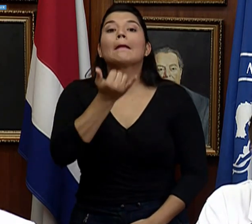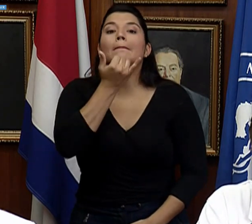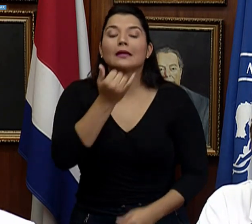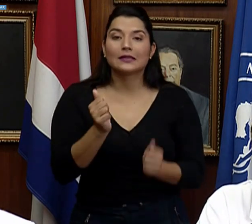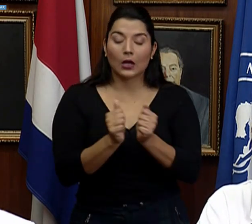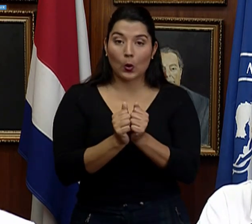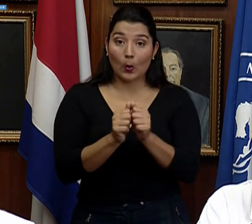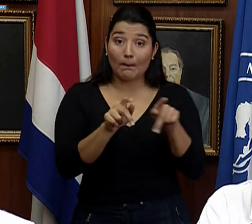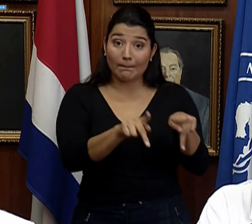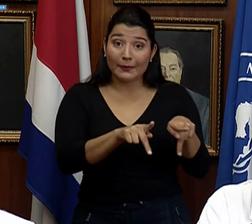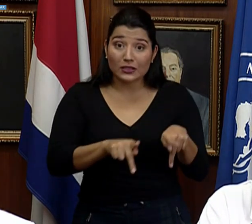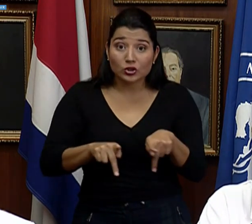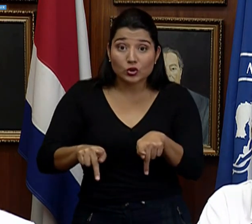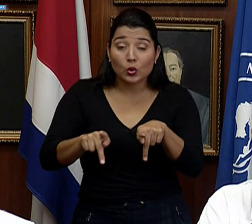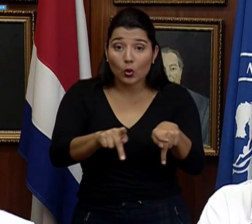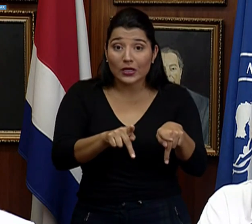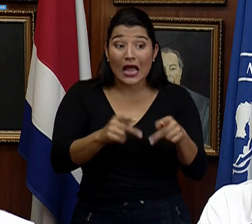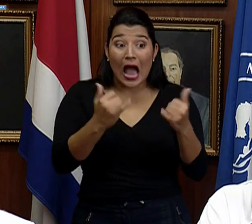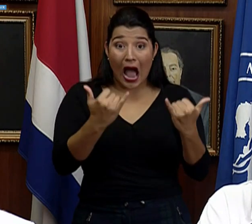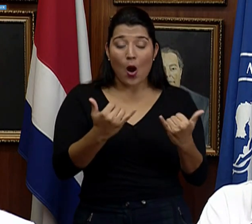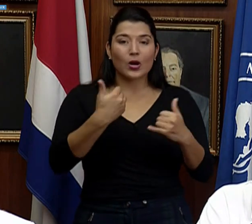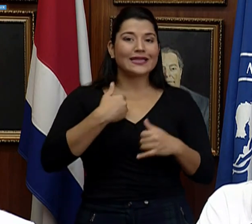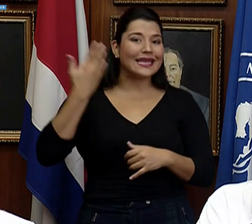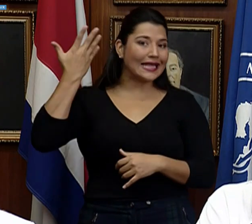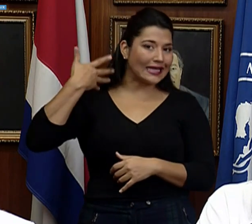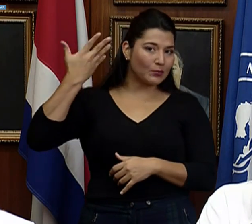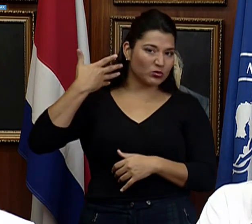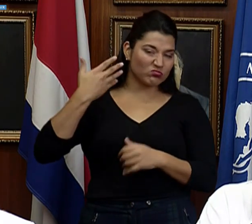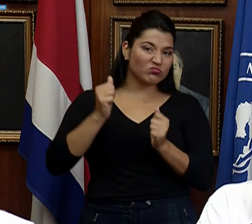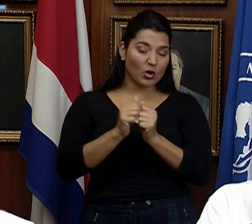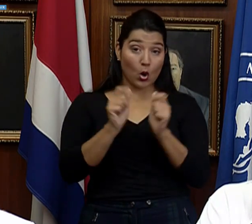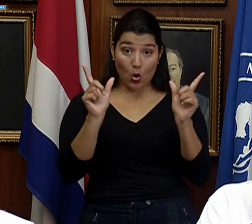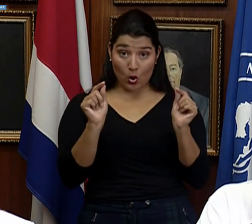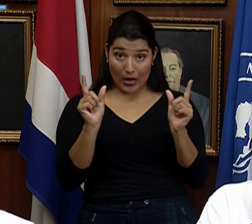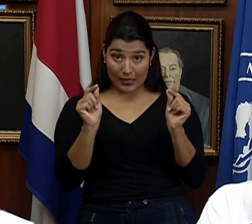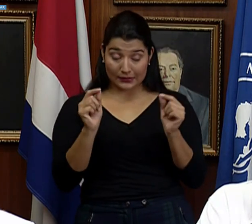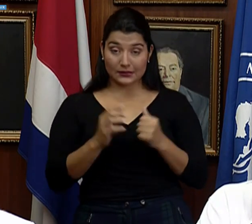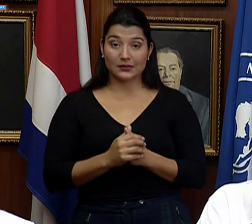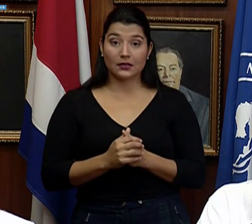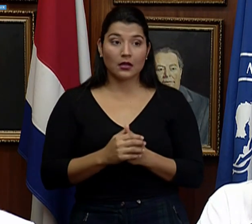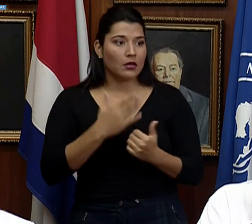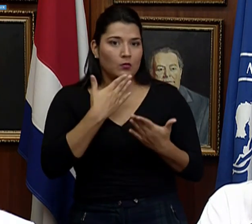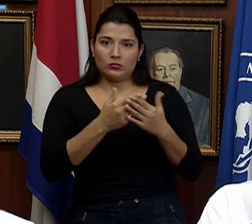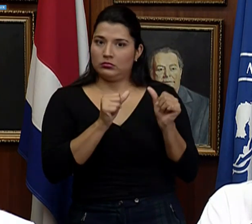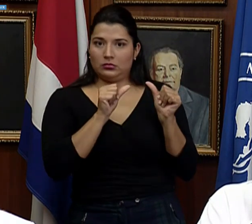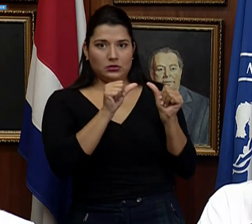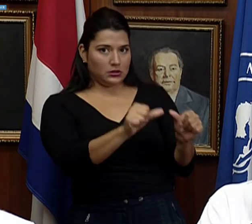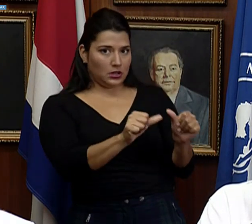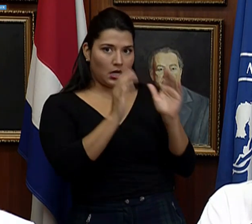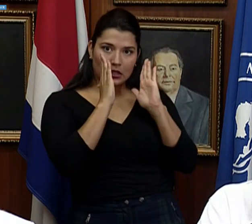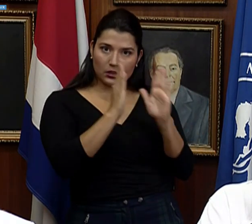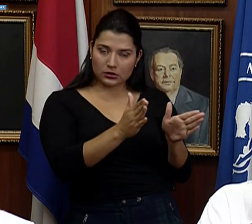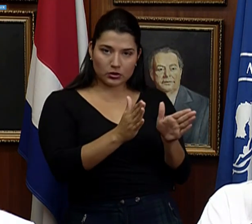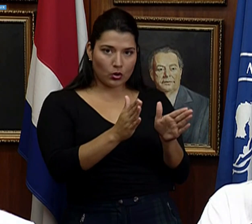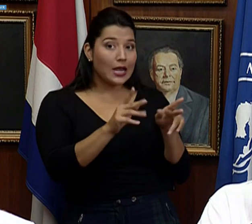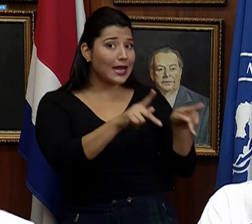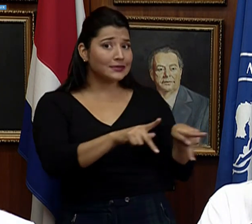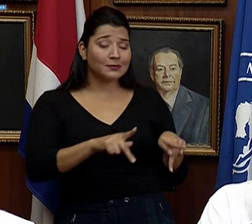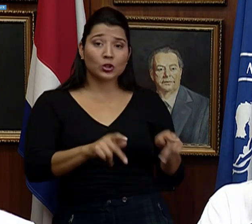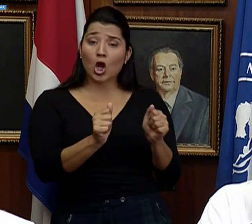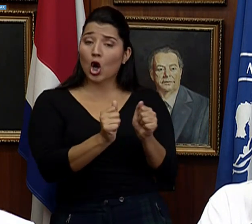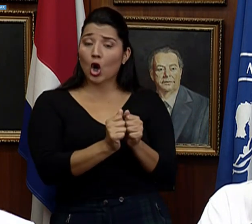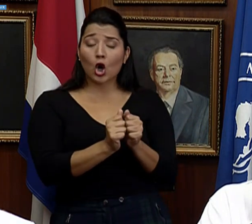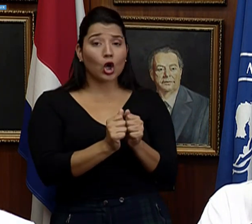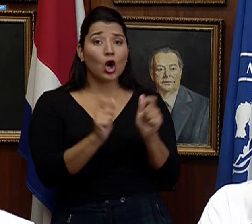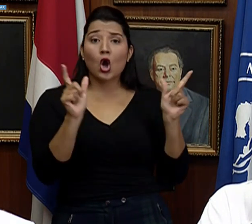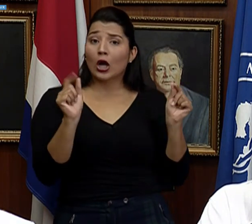pacientes que están en quimioterapia o la quimioterapia continúa, los pacientes de cáncer no pueden